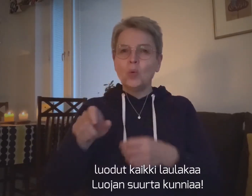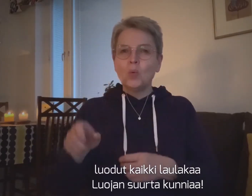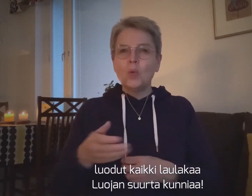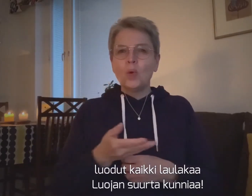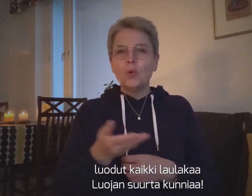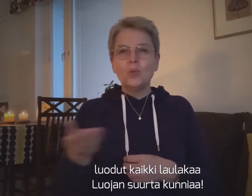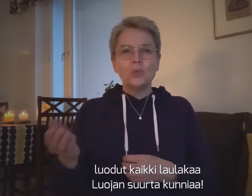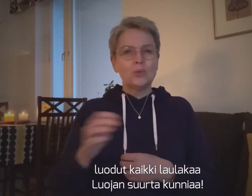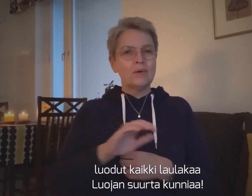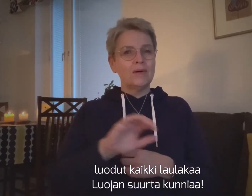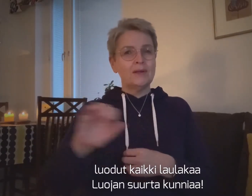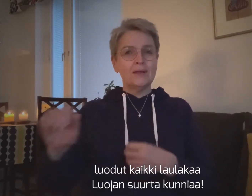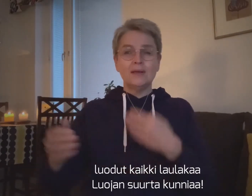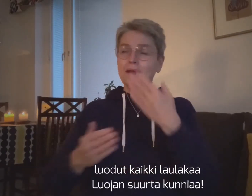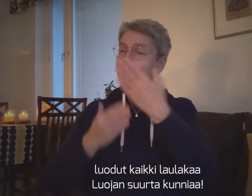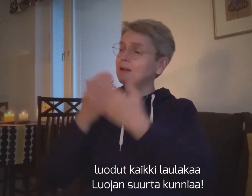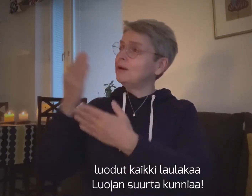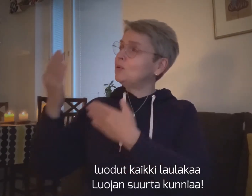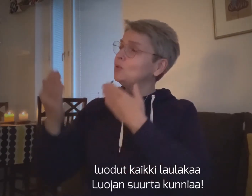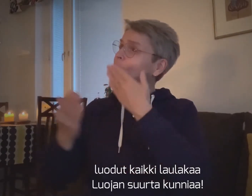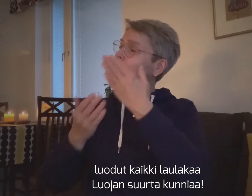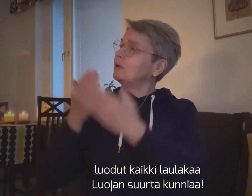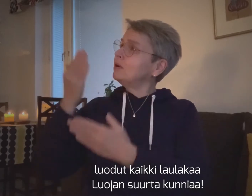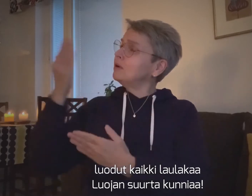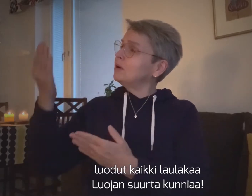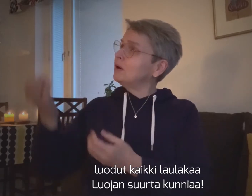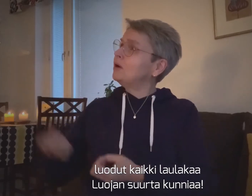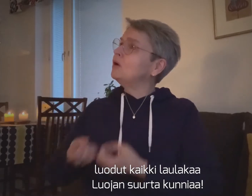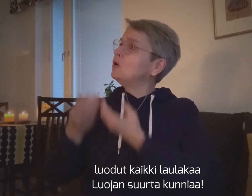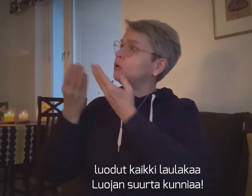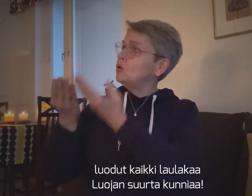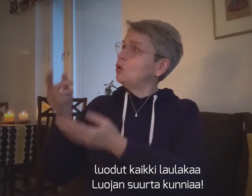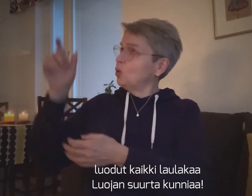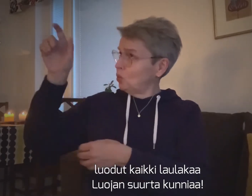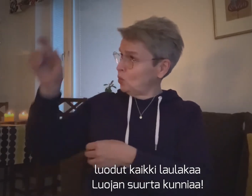Luodut kaikki laulakaa, luojan suurta kunniaa.